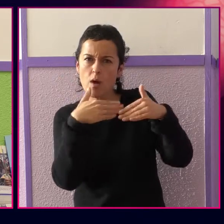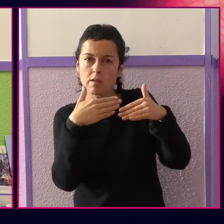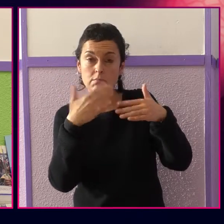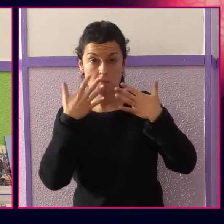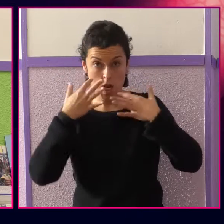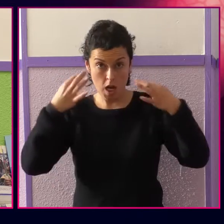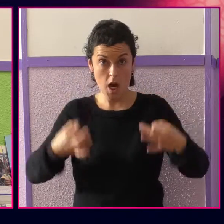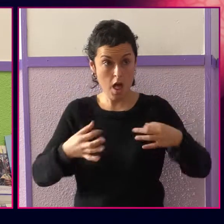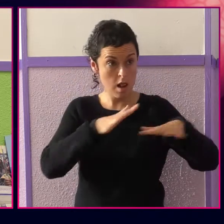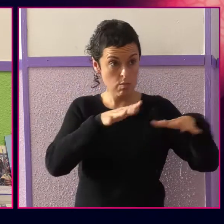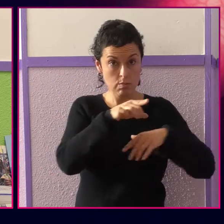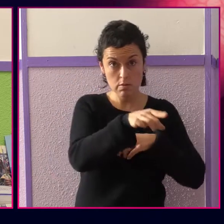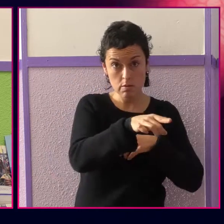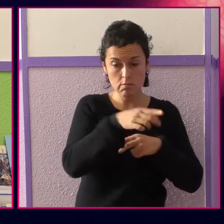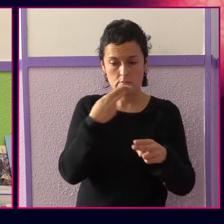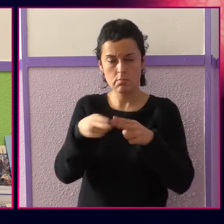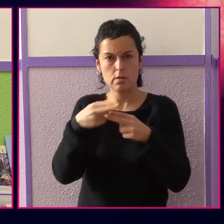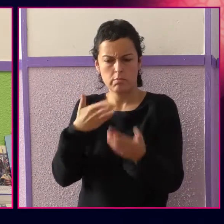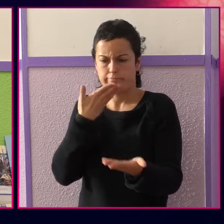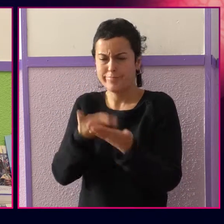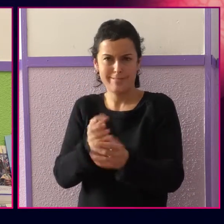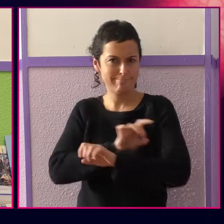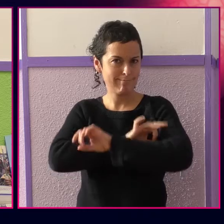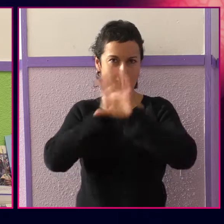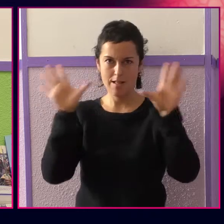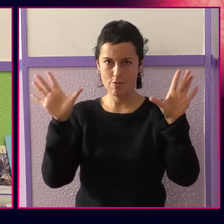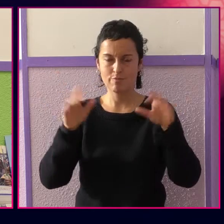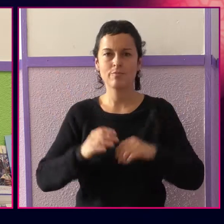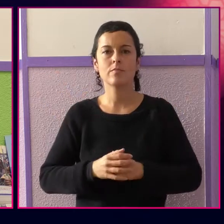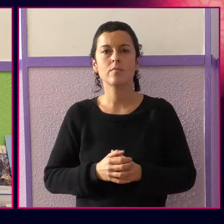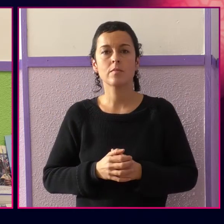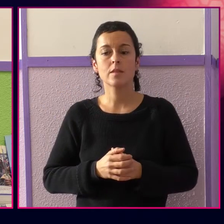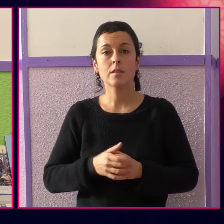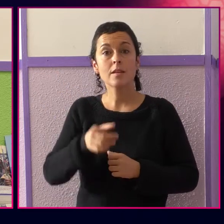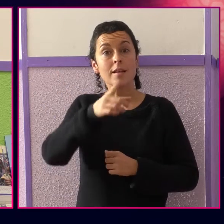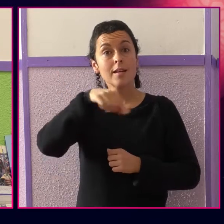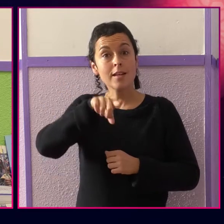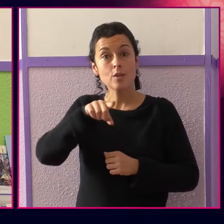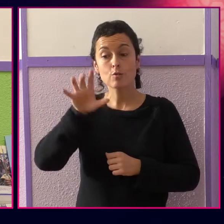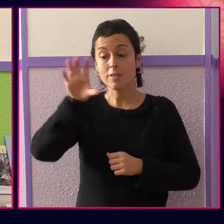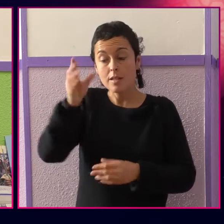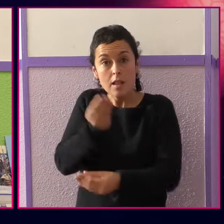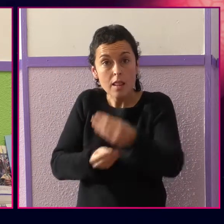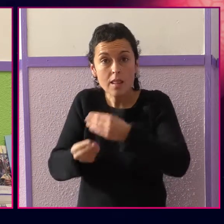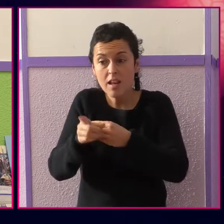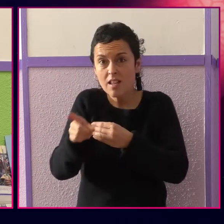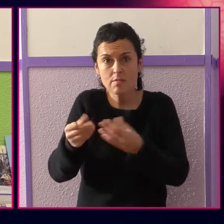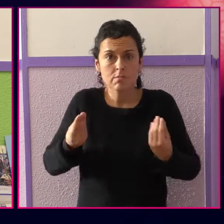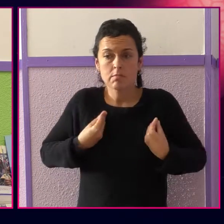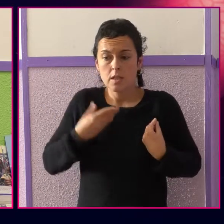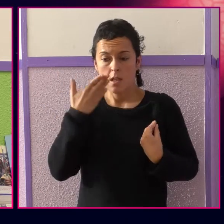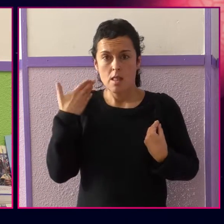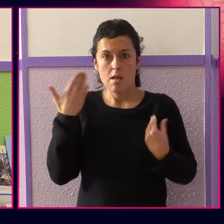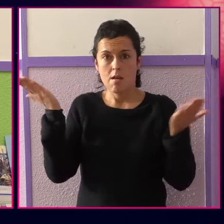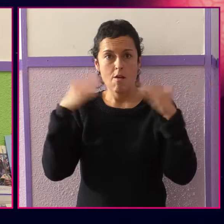o a intereses geoestratégicos, aunque tiene una evidente carga y demanda política. Es la sociedad en marcha en un